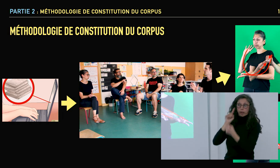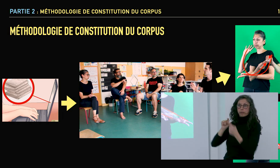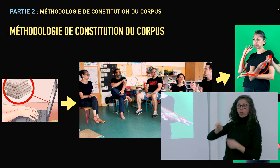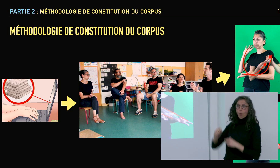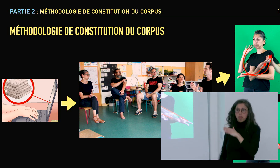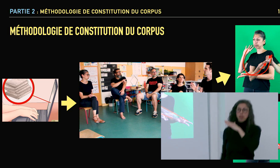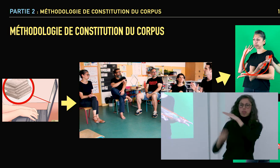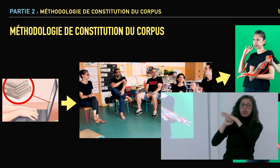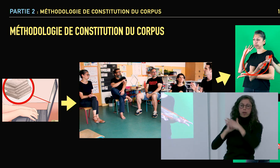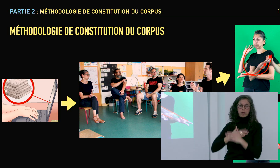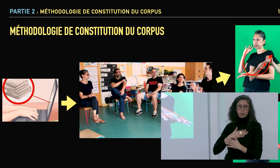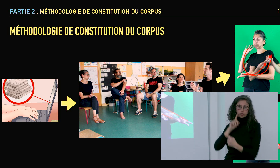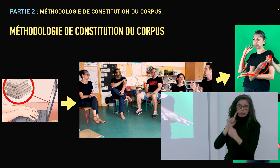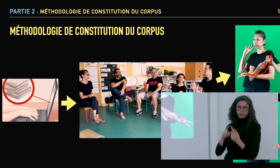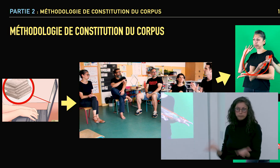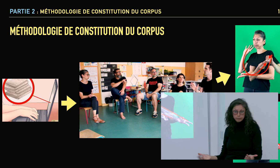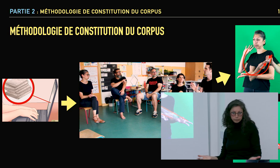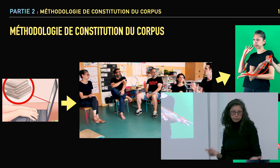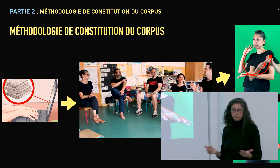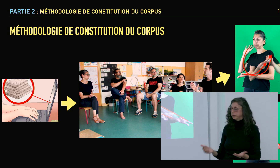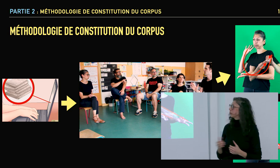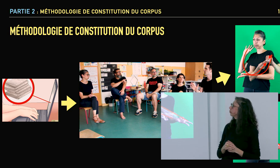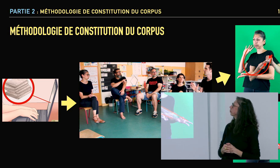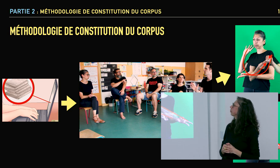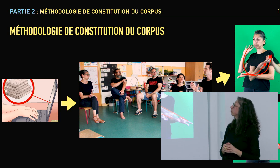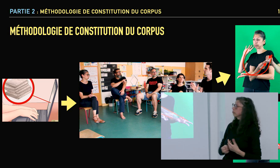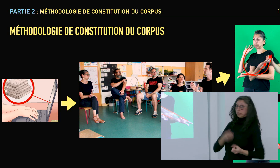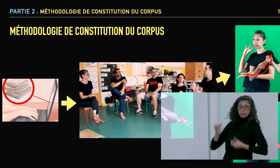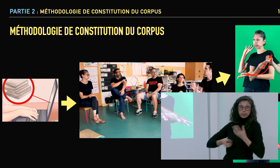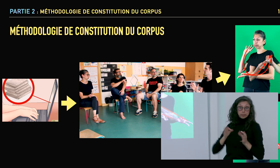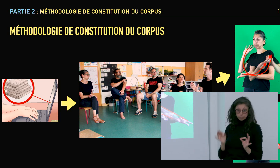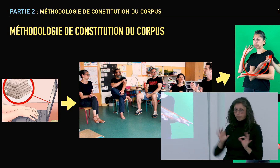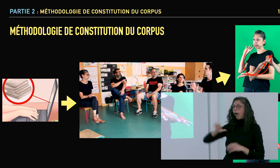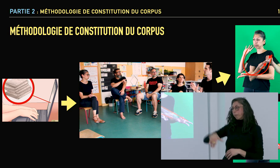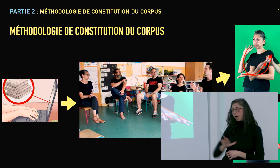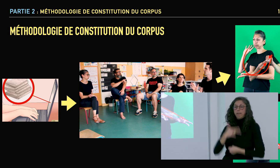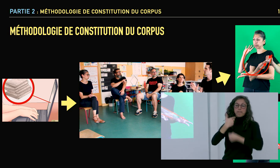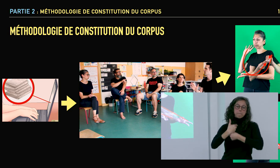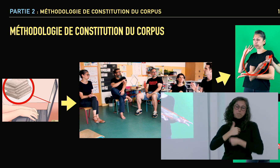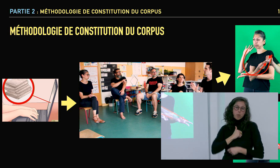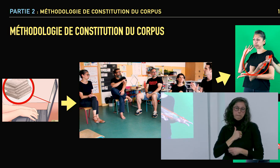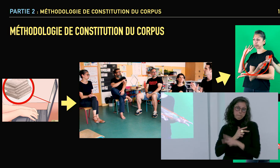pu échanger sur des sujets sérieux ou plutôt humoristiques. Et'objectif, c'était vraiment de recueillir des moments d'échange.